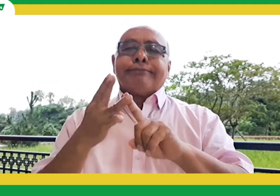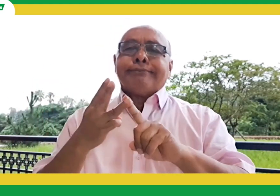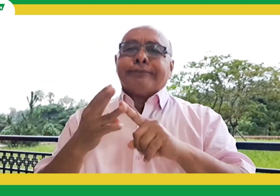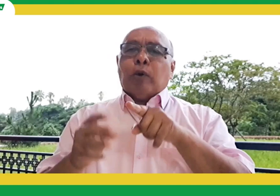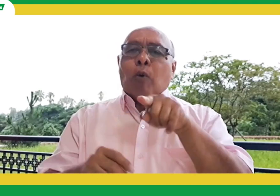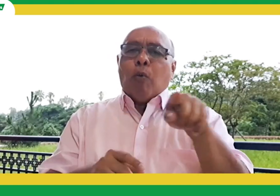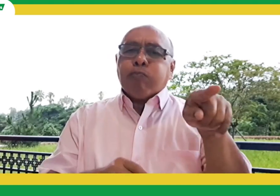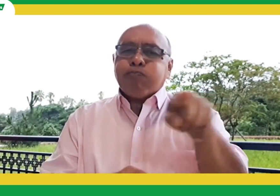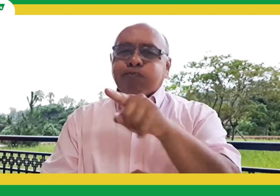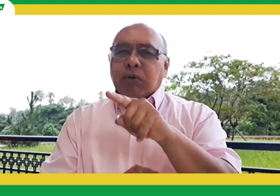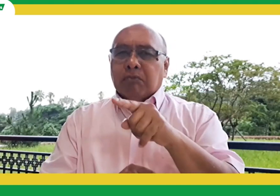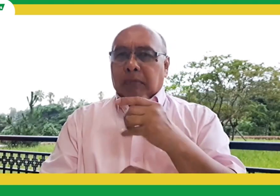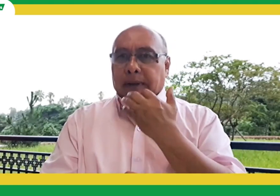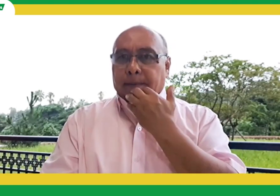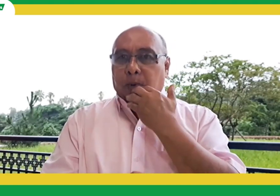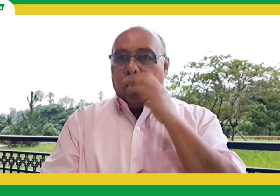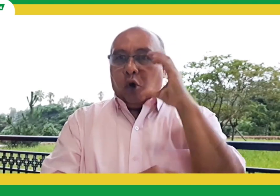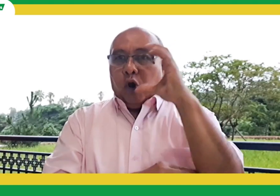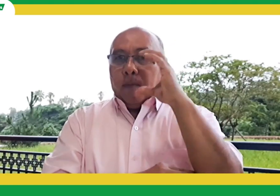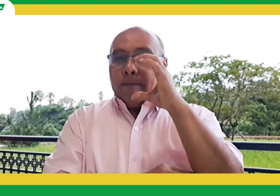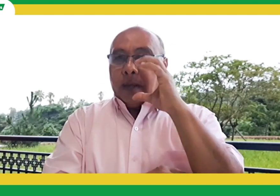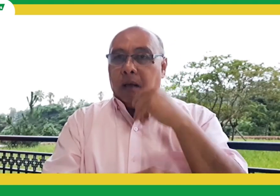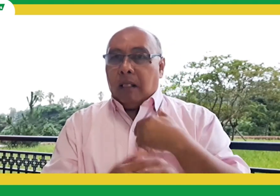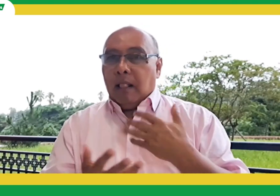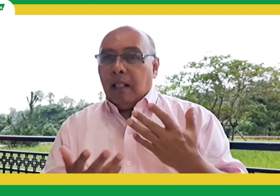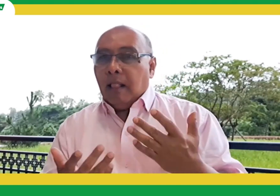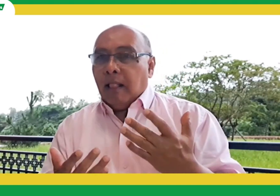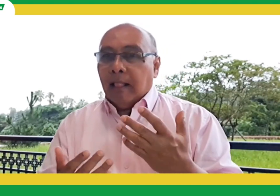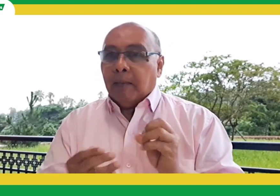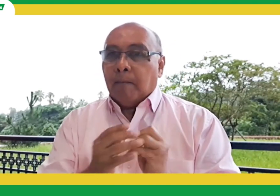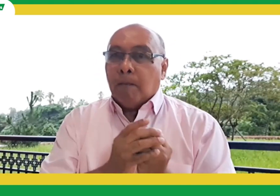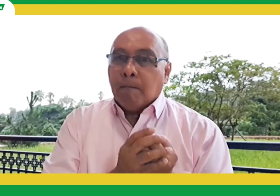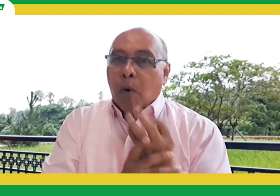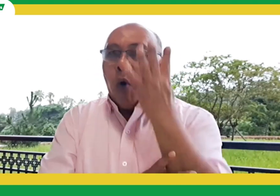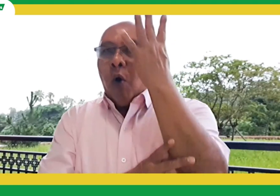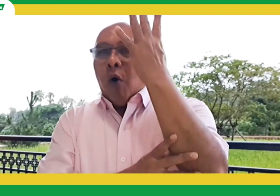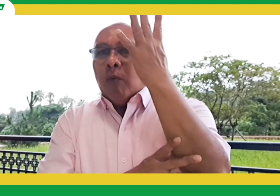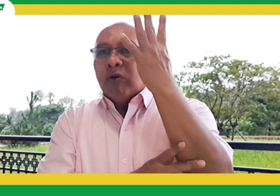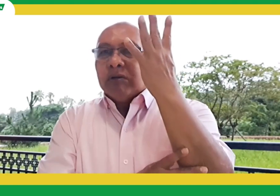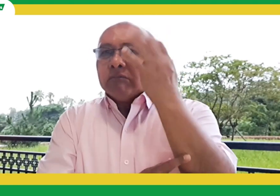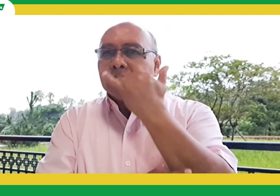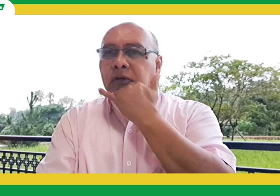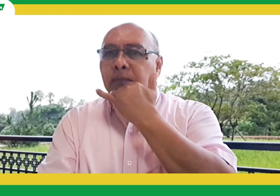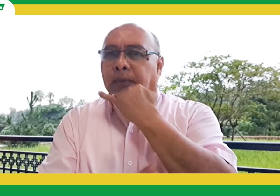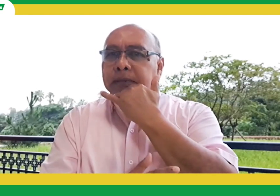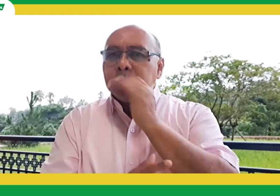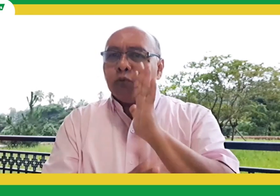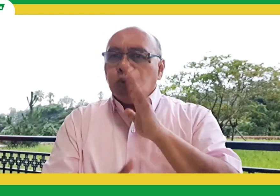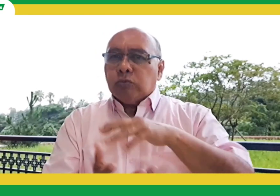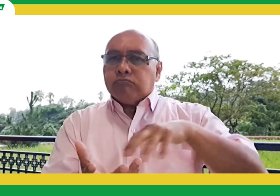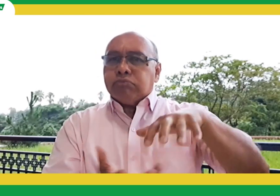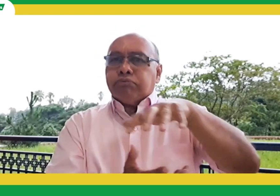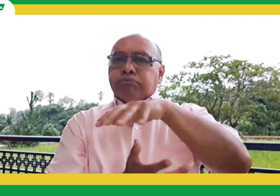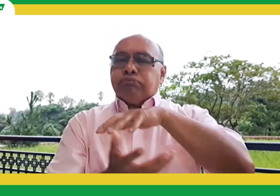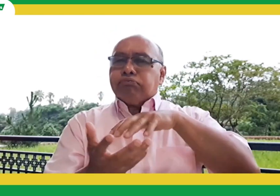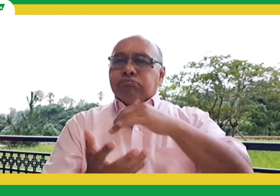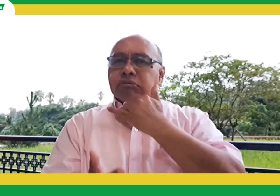de Colombia, como la alerta de erupción por el volcán, lo cual nos preocupa. ¿Qué está sucediendo con las